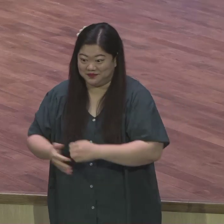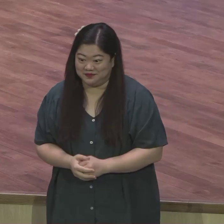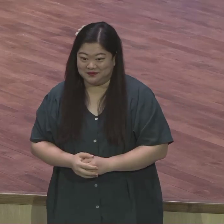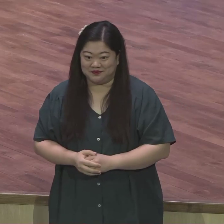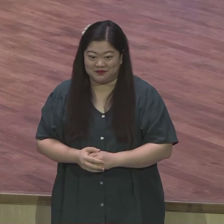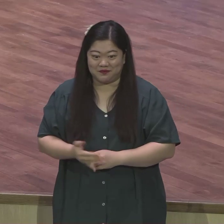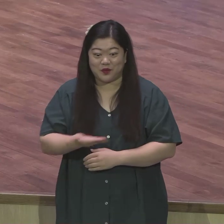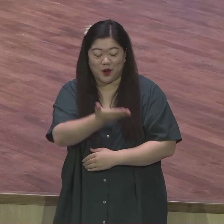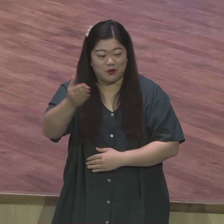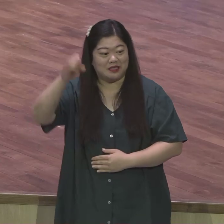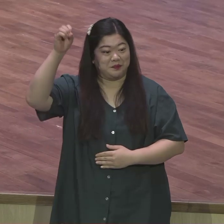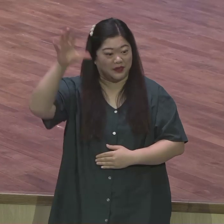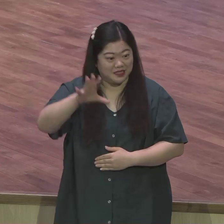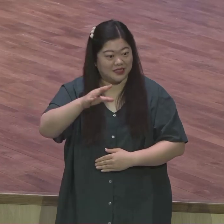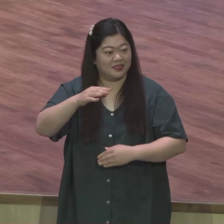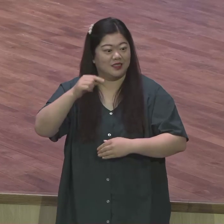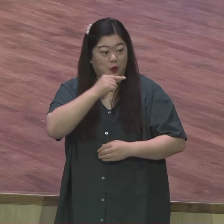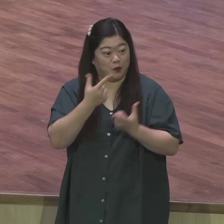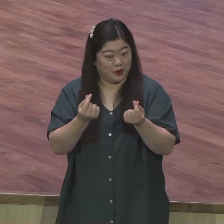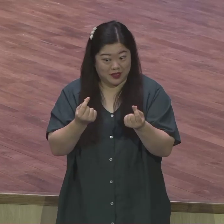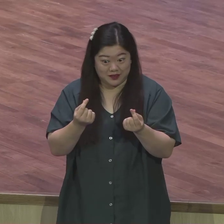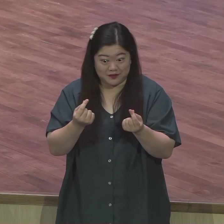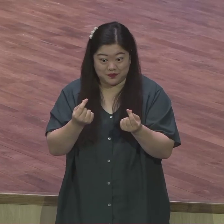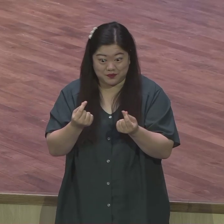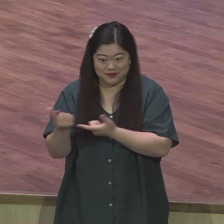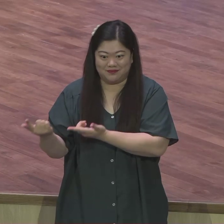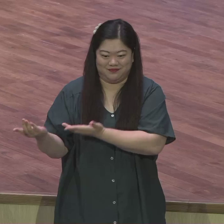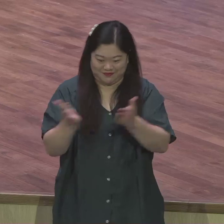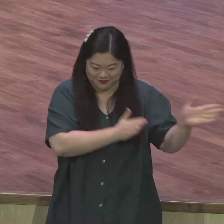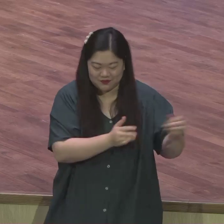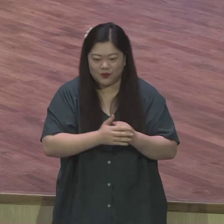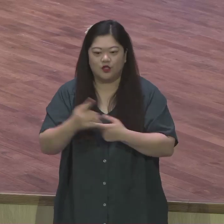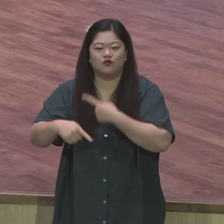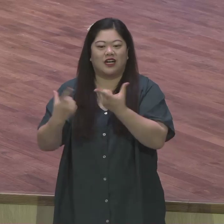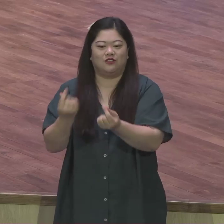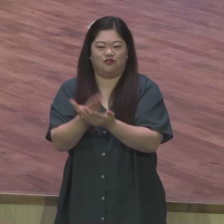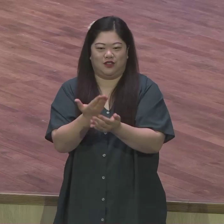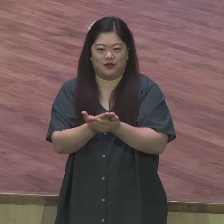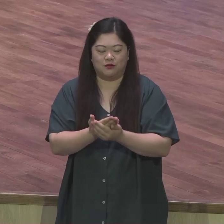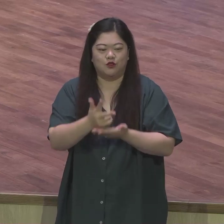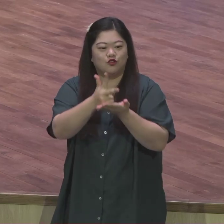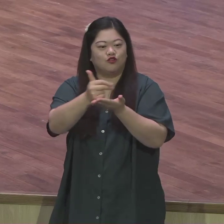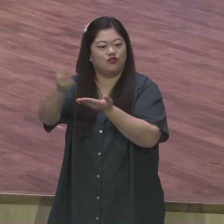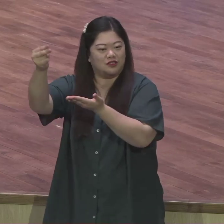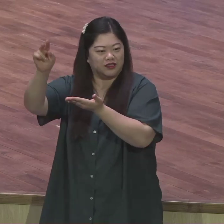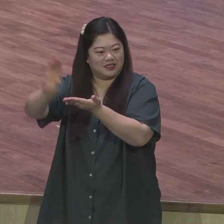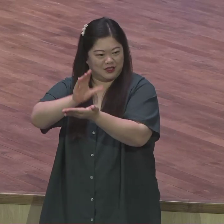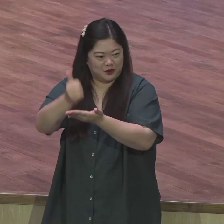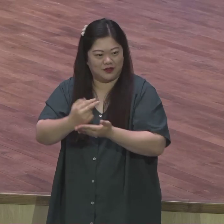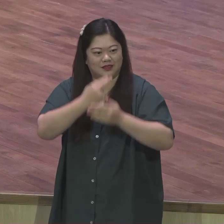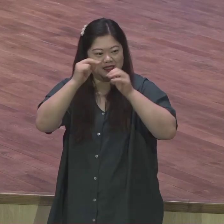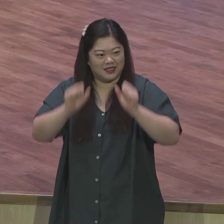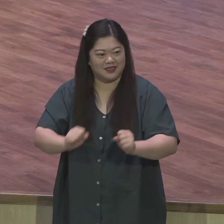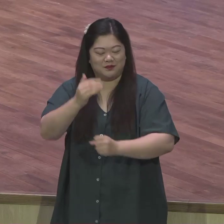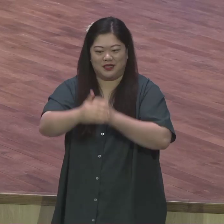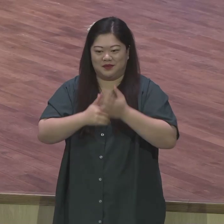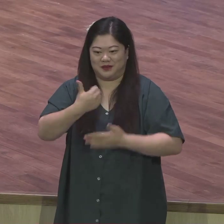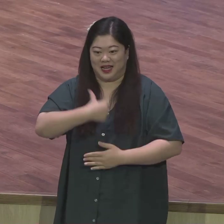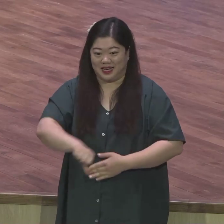신앙고백합니다 주는 그리스도 오시오 살아계신 하나님의 아들이십니다 아멘